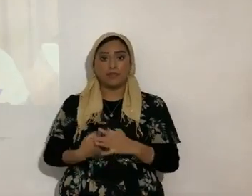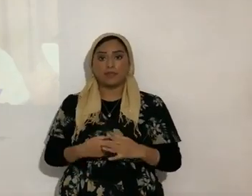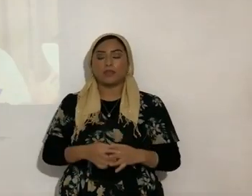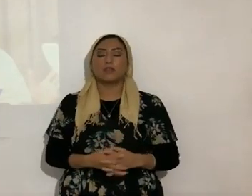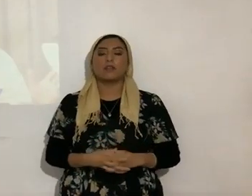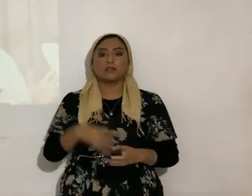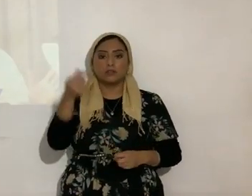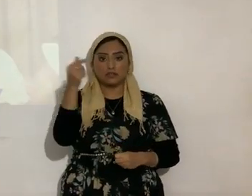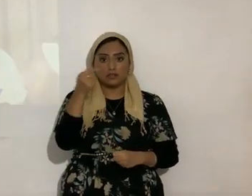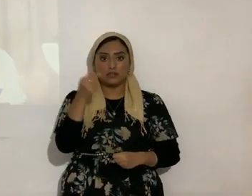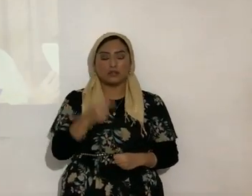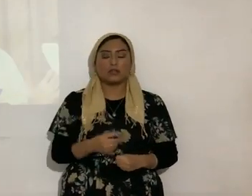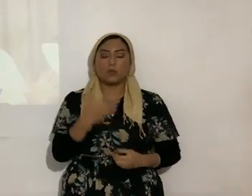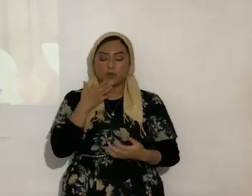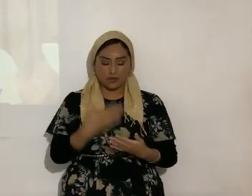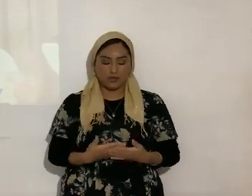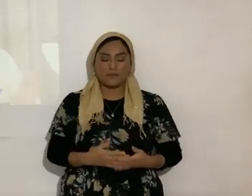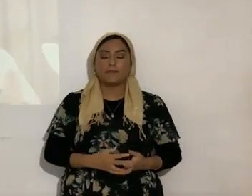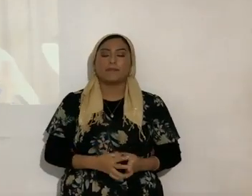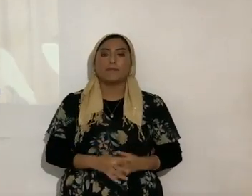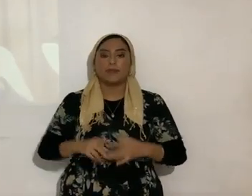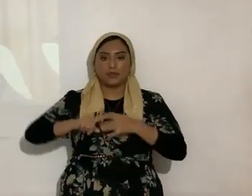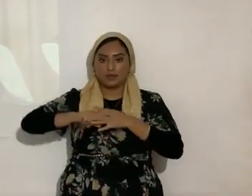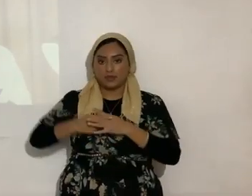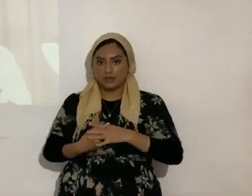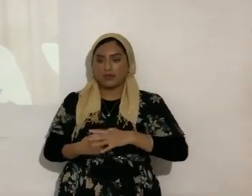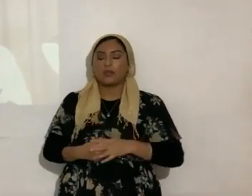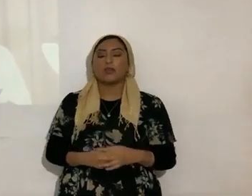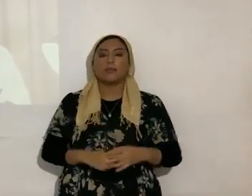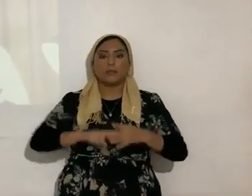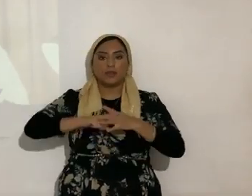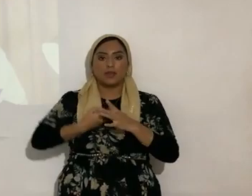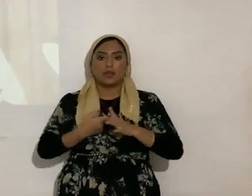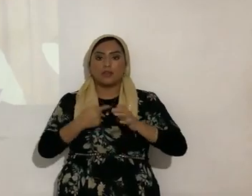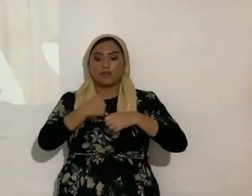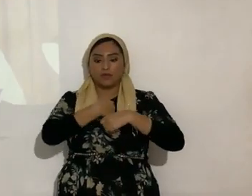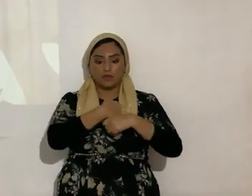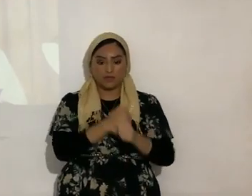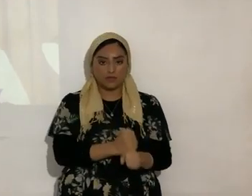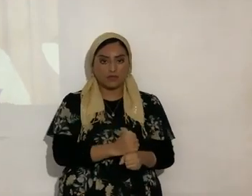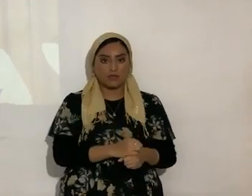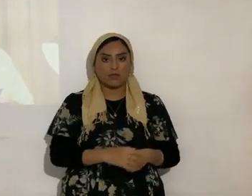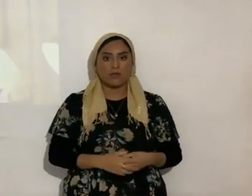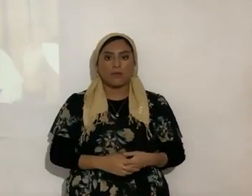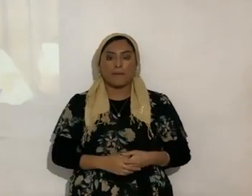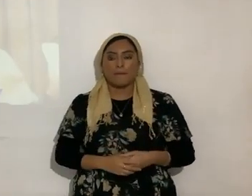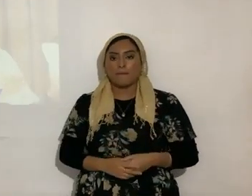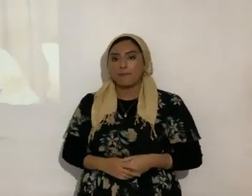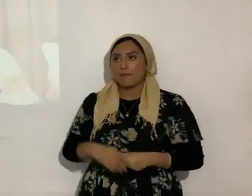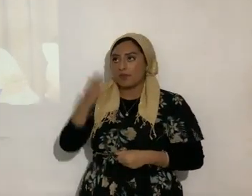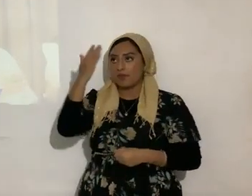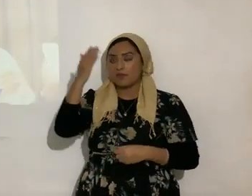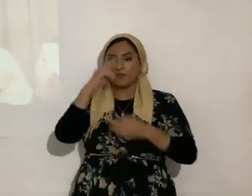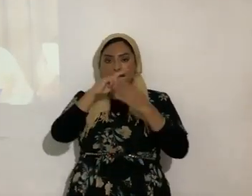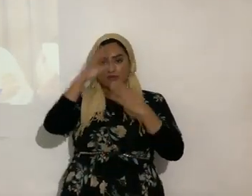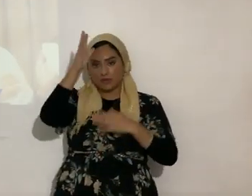Génesis, está bien, en el principio, porque fue el principio de la creación. Pero el eterno es eso. Él es eterno.